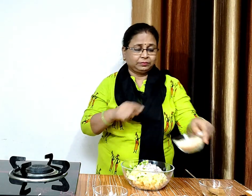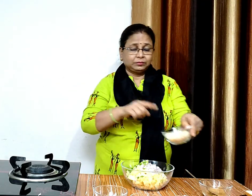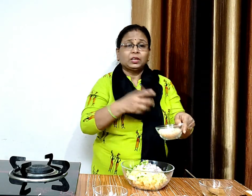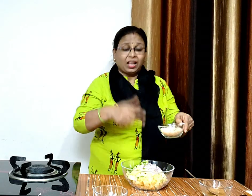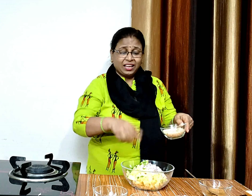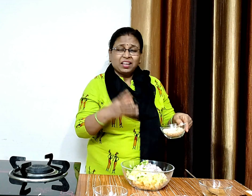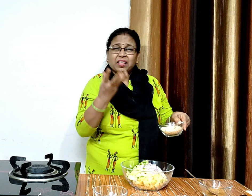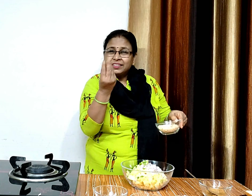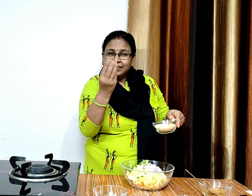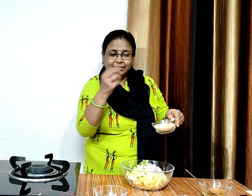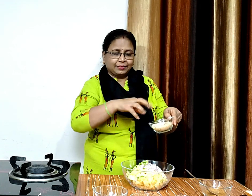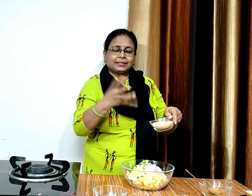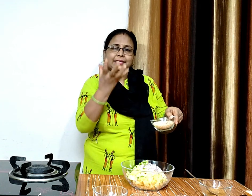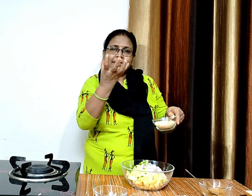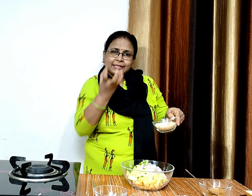इससे मिक्शर टाइट हो जाता है